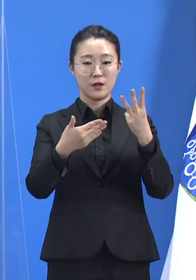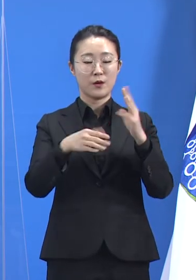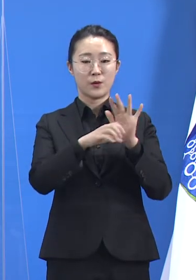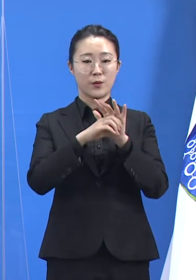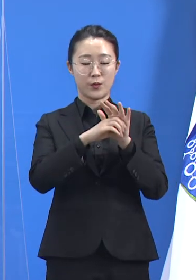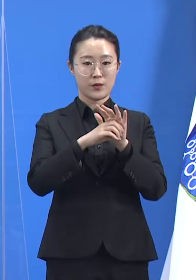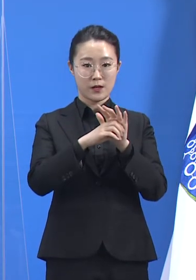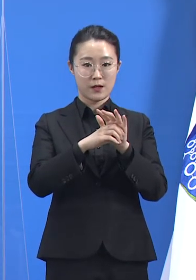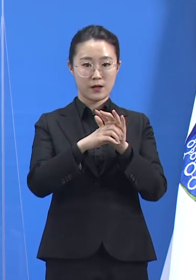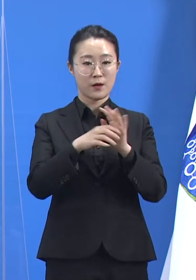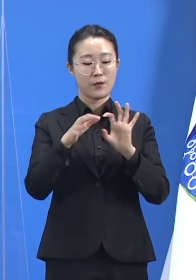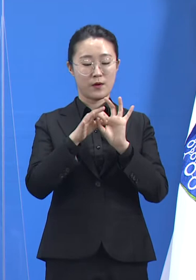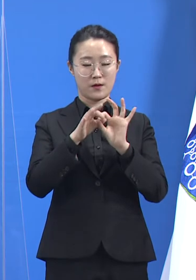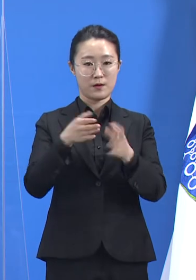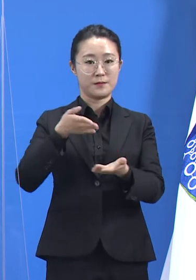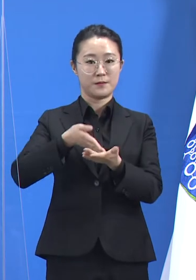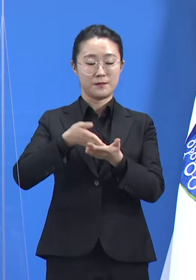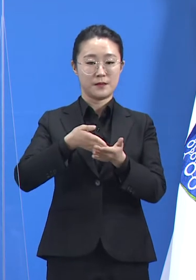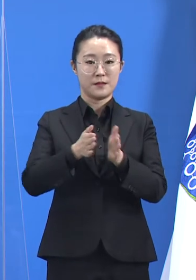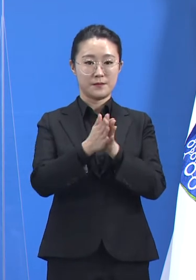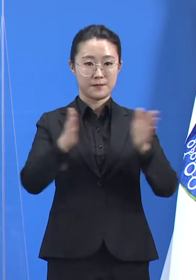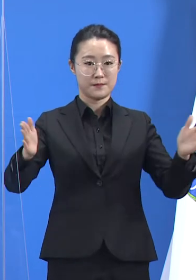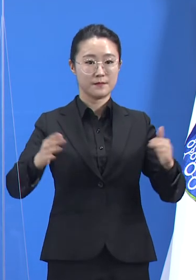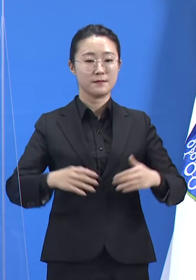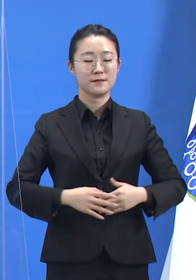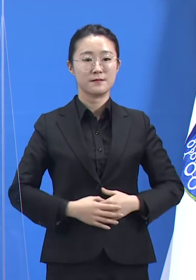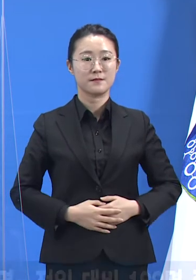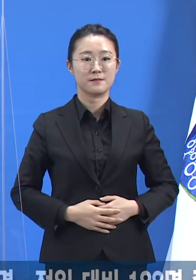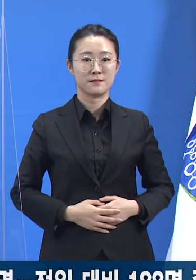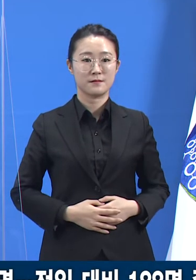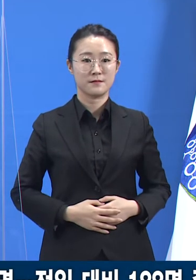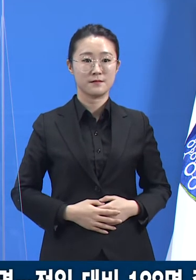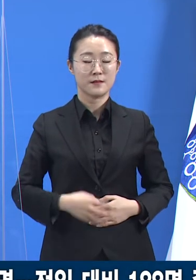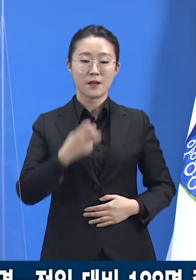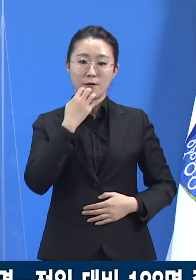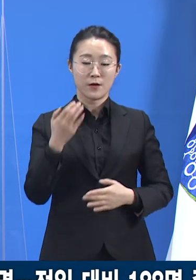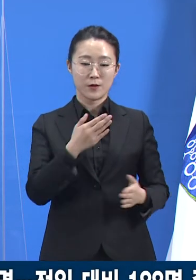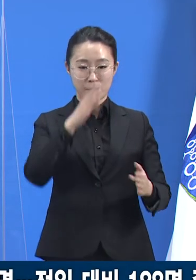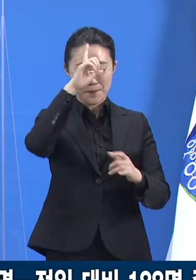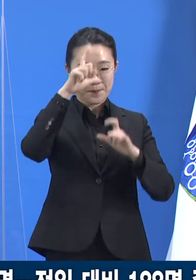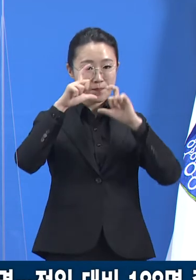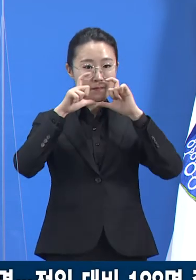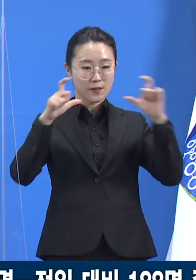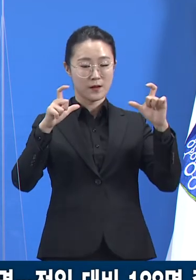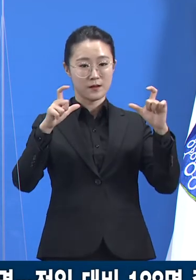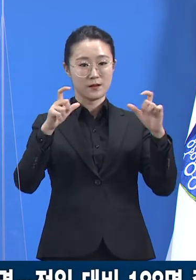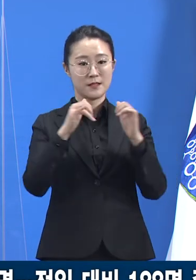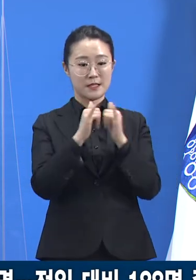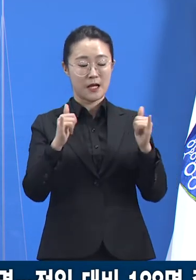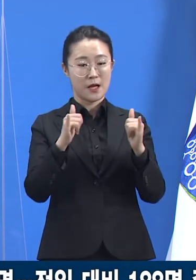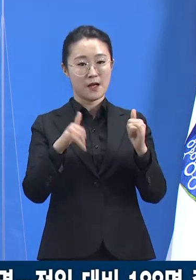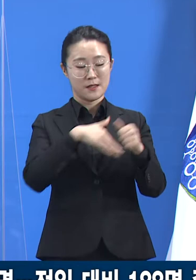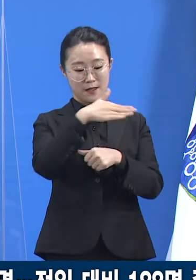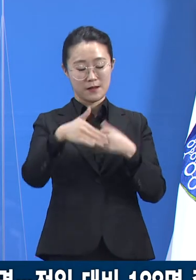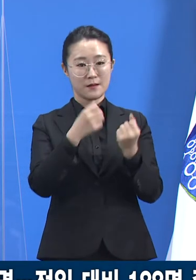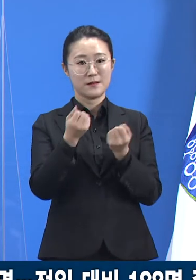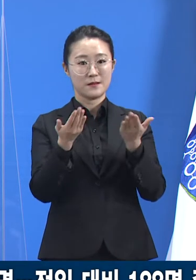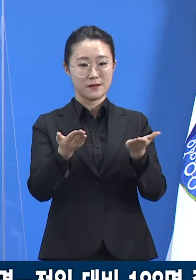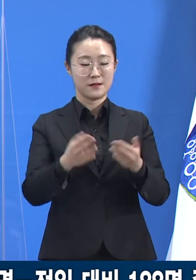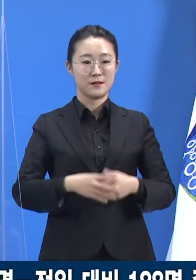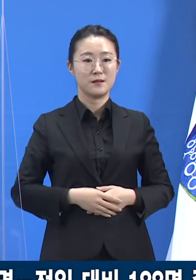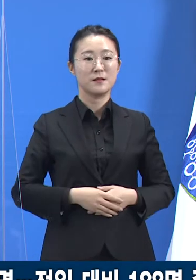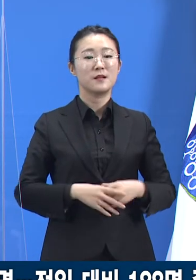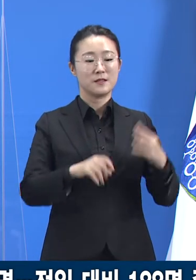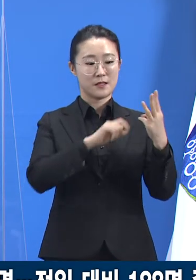관련 정례 기자회견을 시작하겠습니다. 경기도의 확진자 발생 현황입니다. 3월 9일 0시